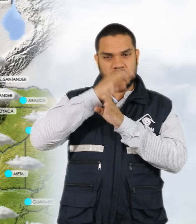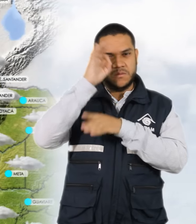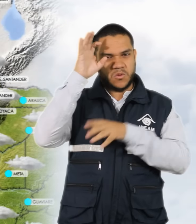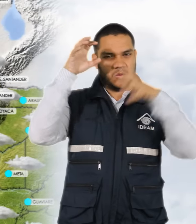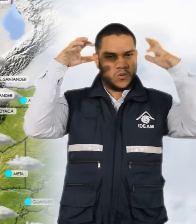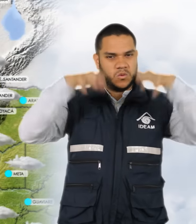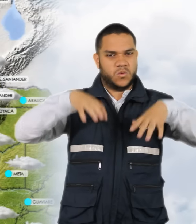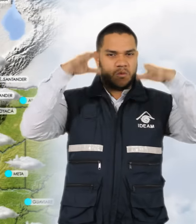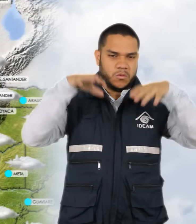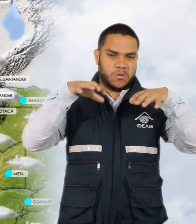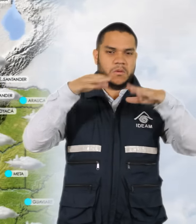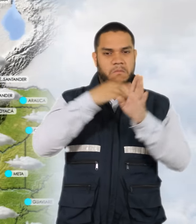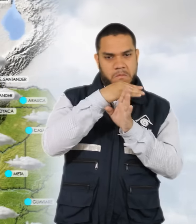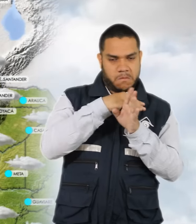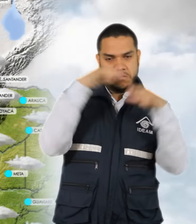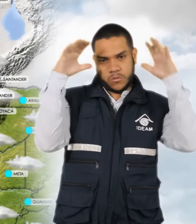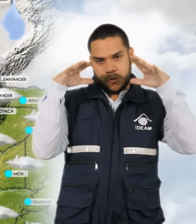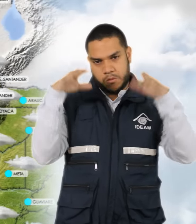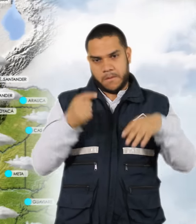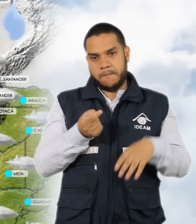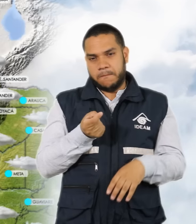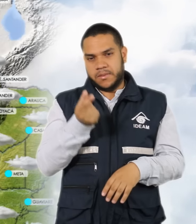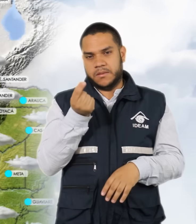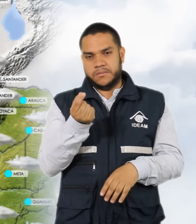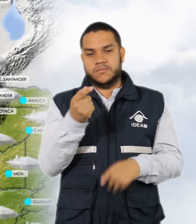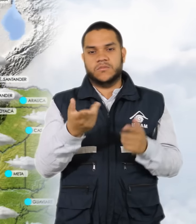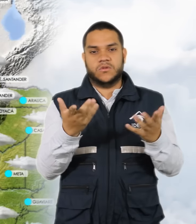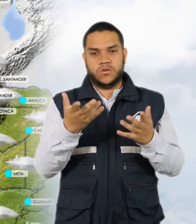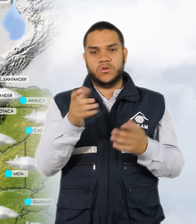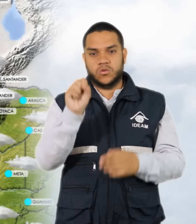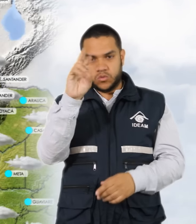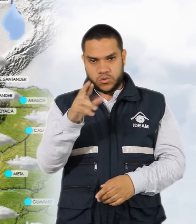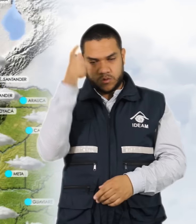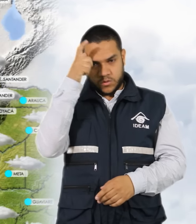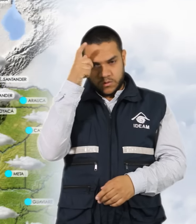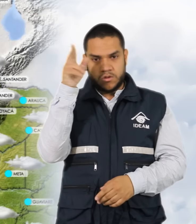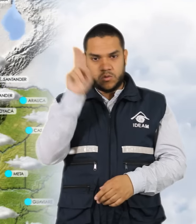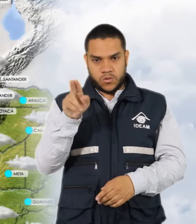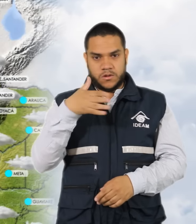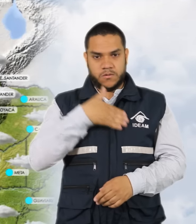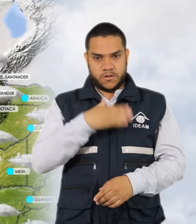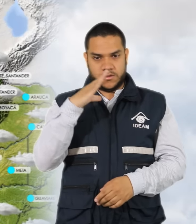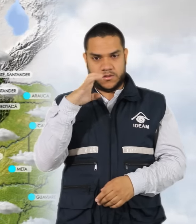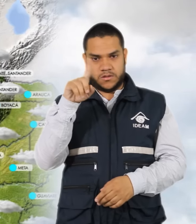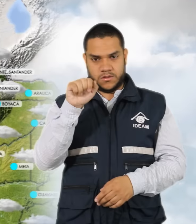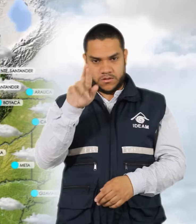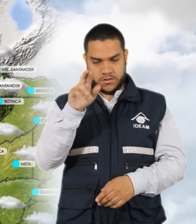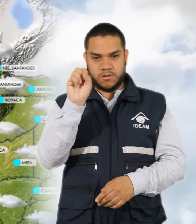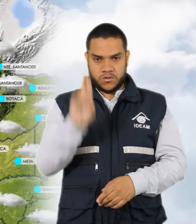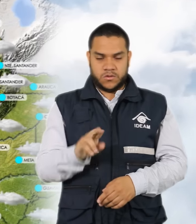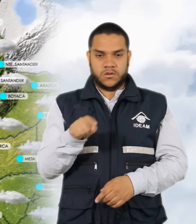precipitaciones entre ligeras y moderadas en zonas del sur de Córdoba, sur de Sucre, Bolívar y Cesar. En la región